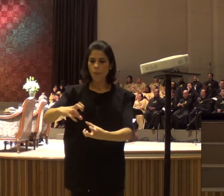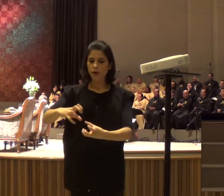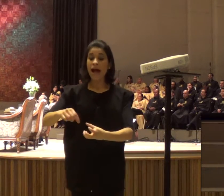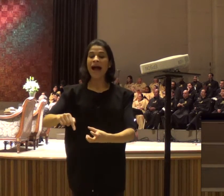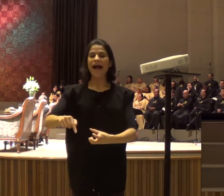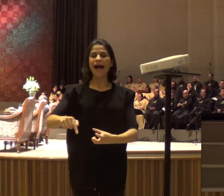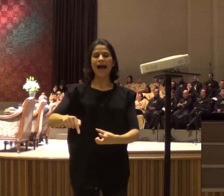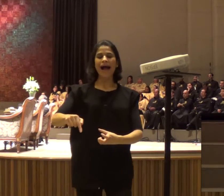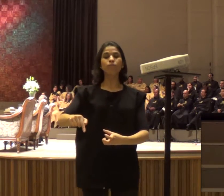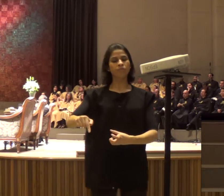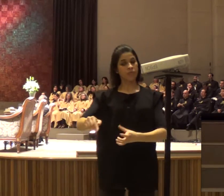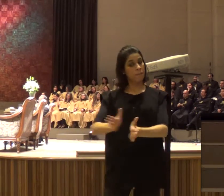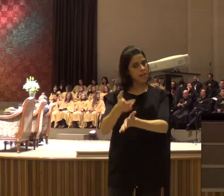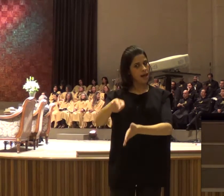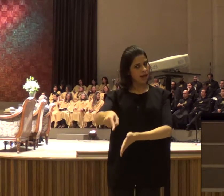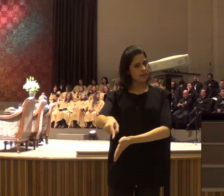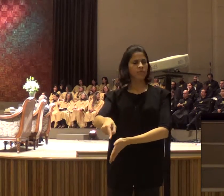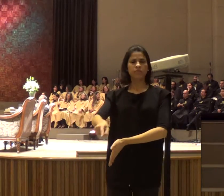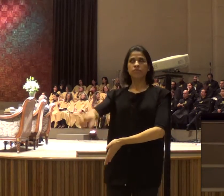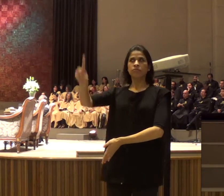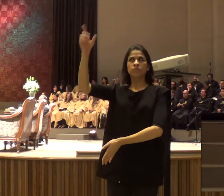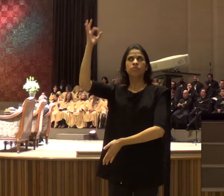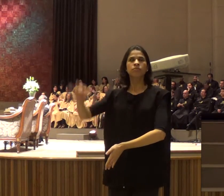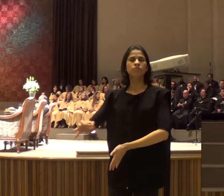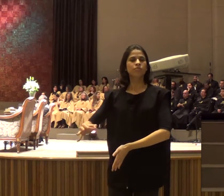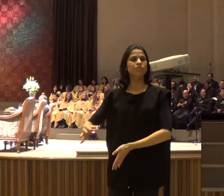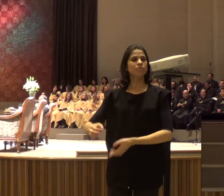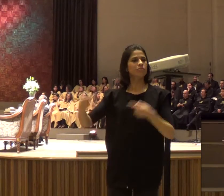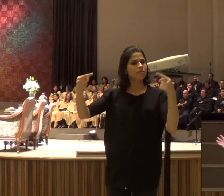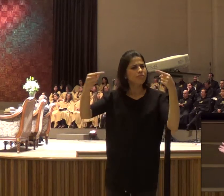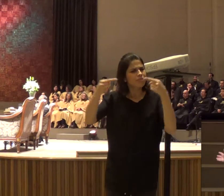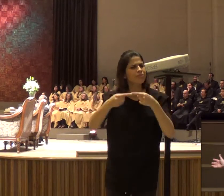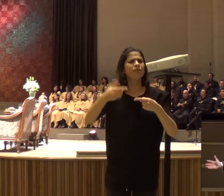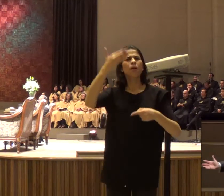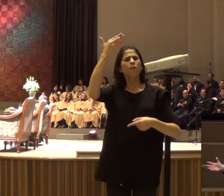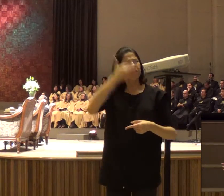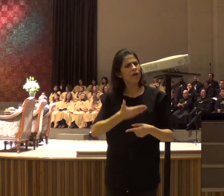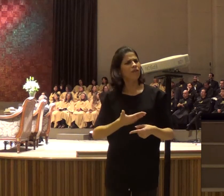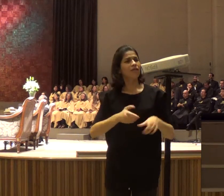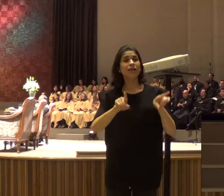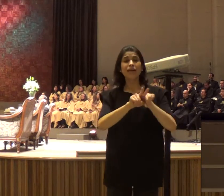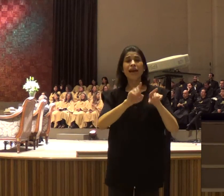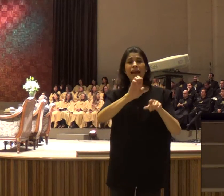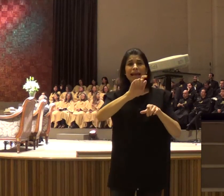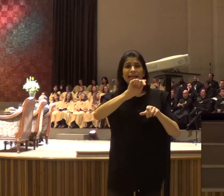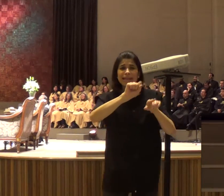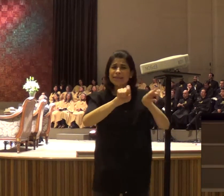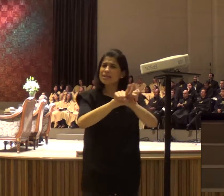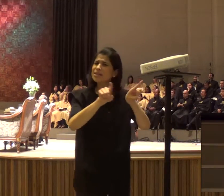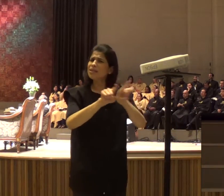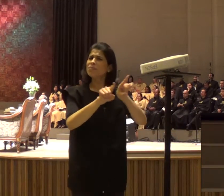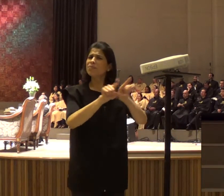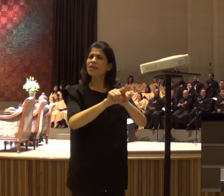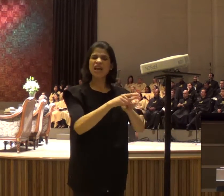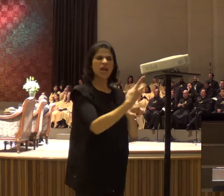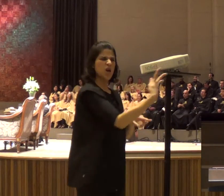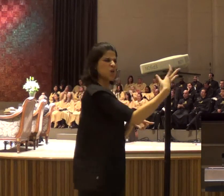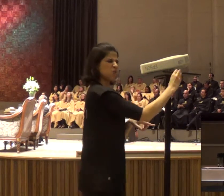fogo do céu, o fogo desceu, e os quatrocentos e cinquenta, profetas de Baal, foram aniquilados,